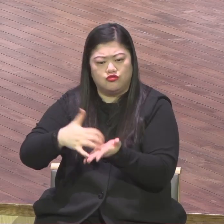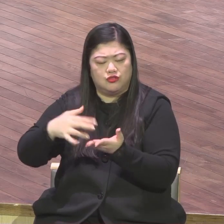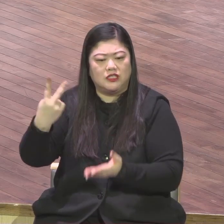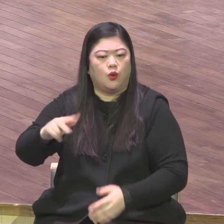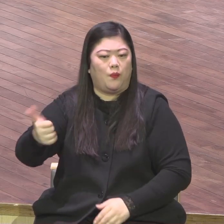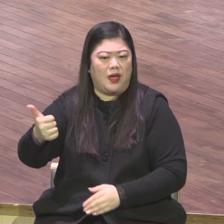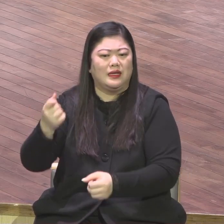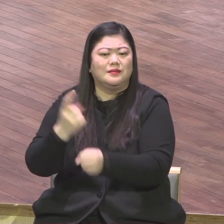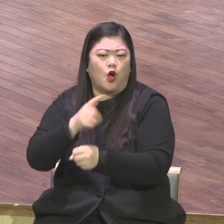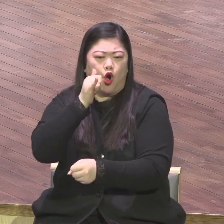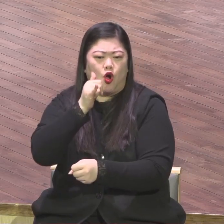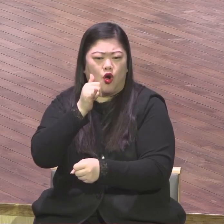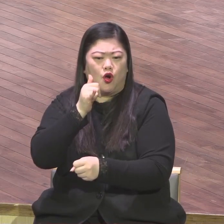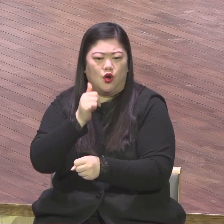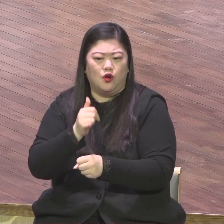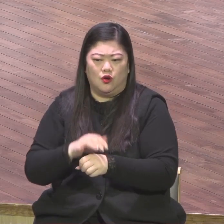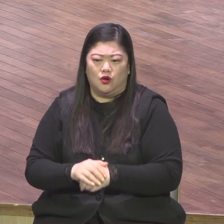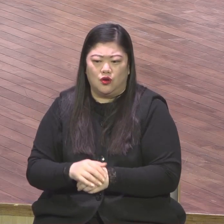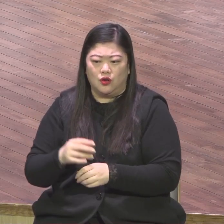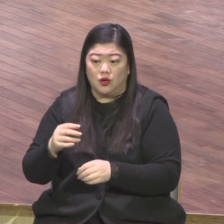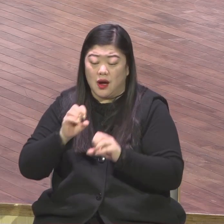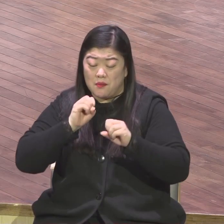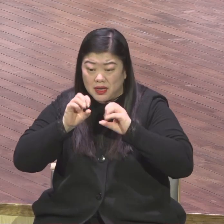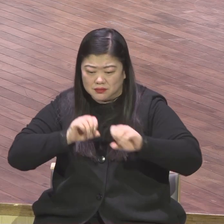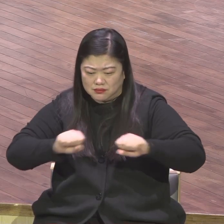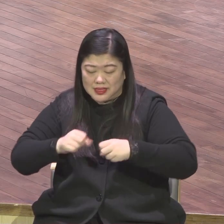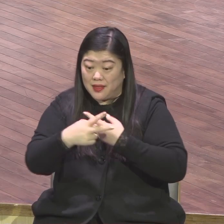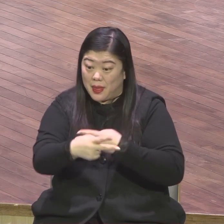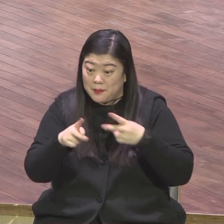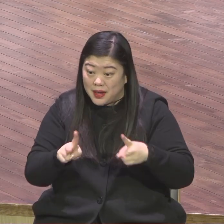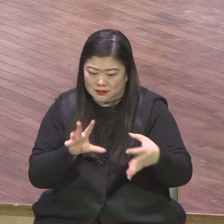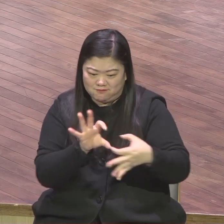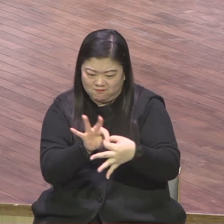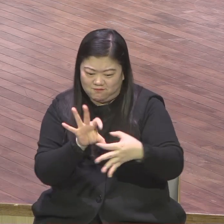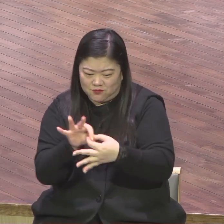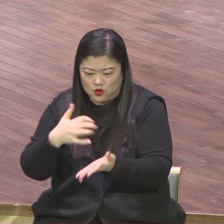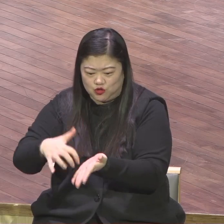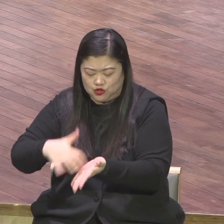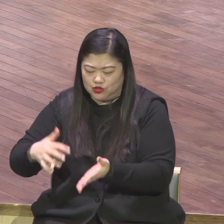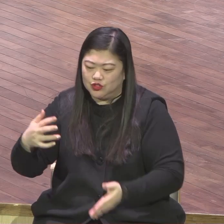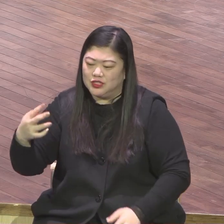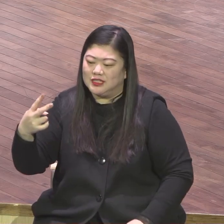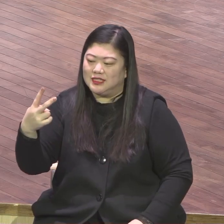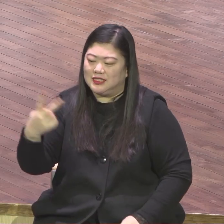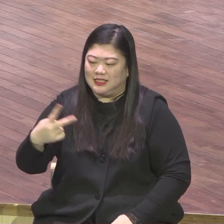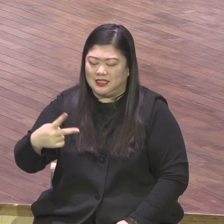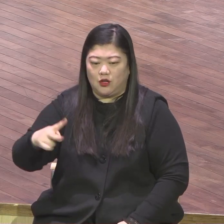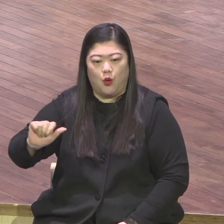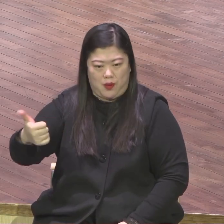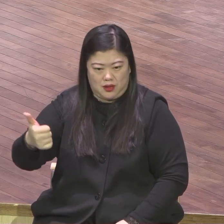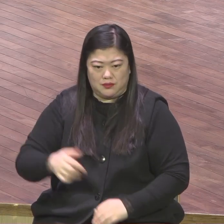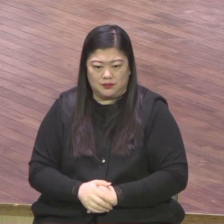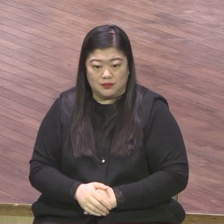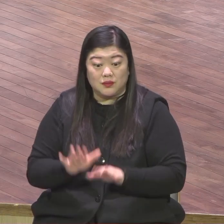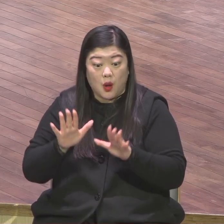바꾸고 새롭게 도전해 나가야 됩니다 그것이 뭐요 4천망대 운동입니다 다 같이 봅시다 4천망대 운동